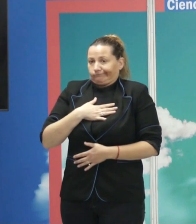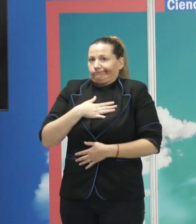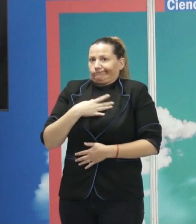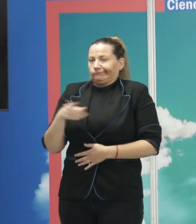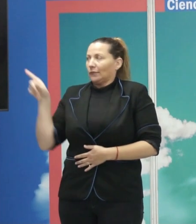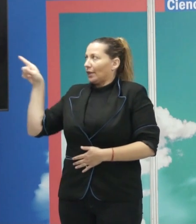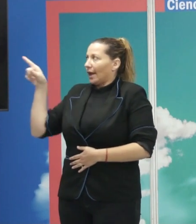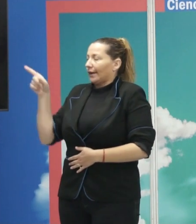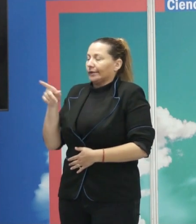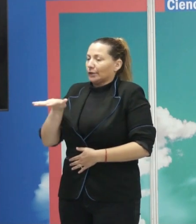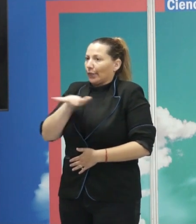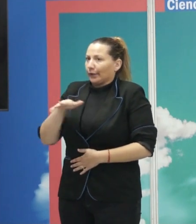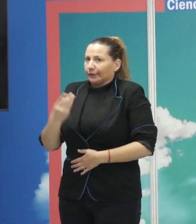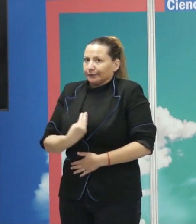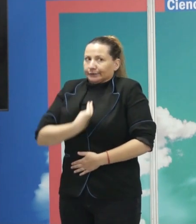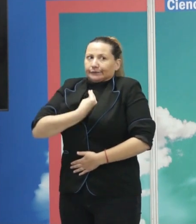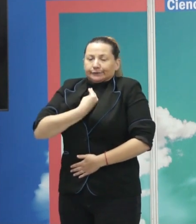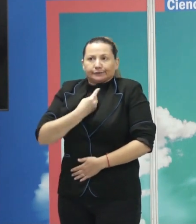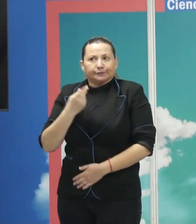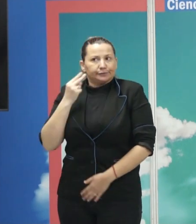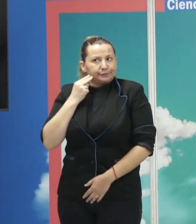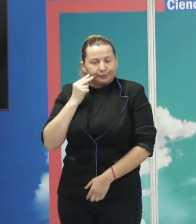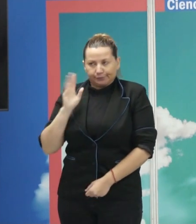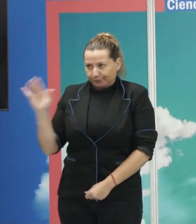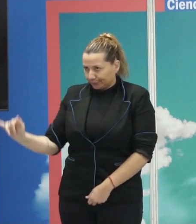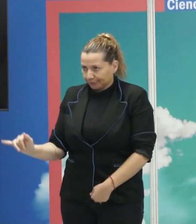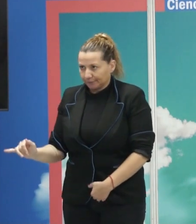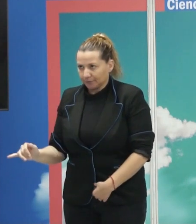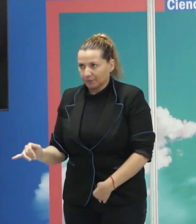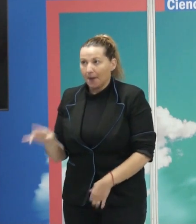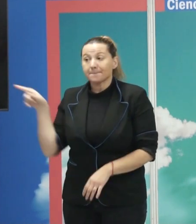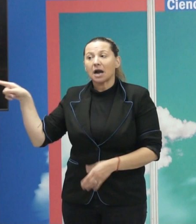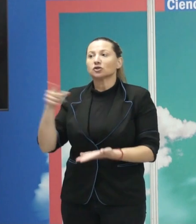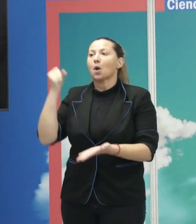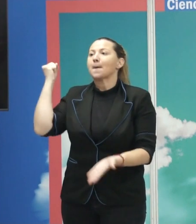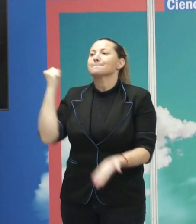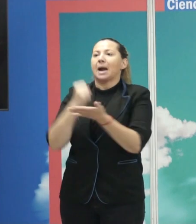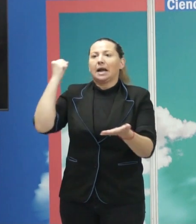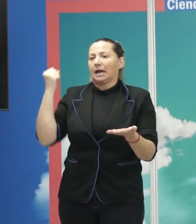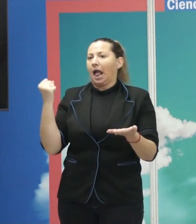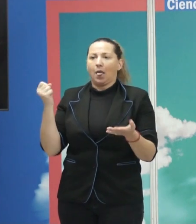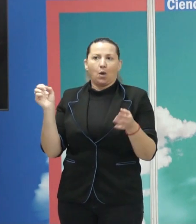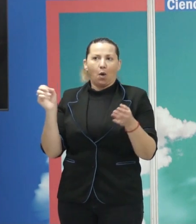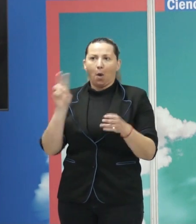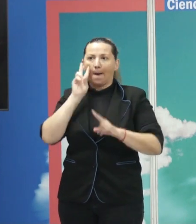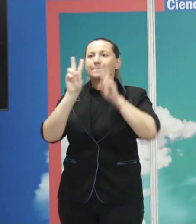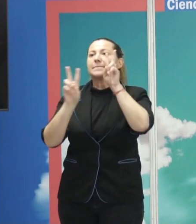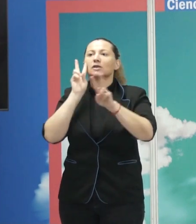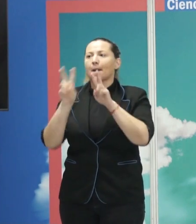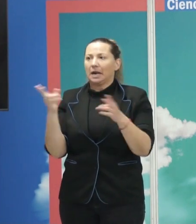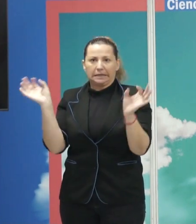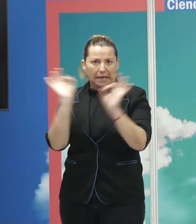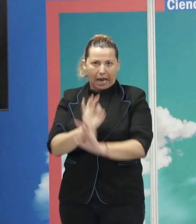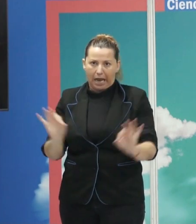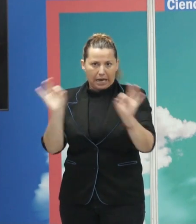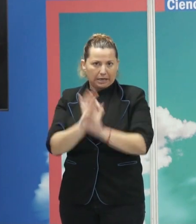del que se tenía prevención, ¿vale? Pero no lo marcaban de ninguna manera físicamente visible para los demás